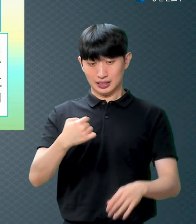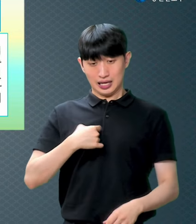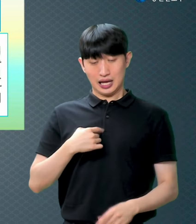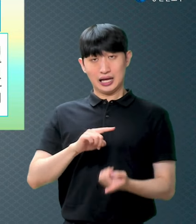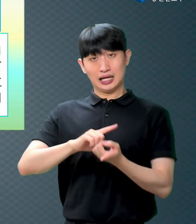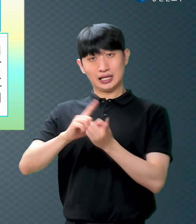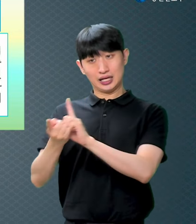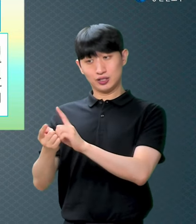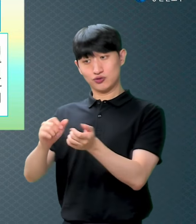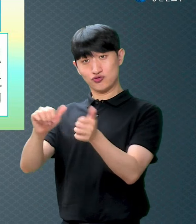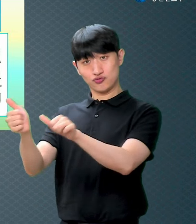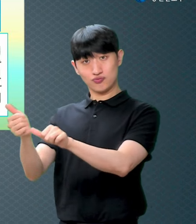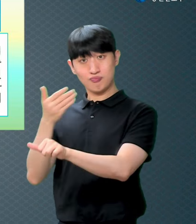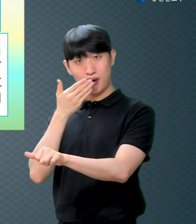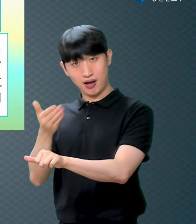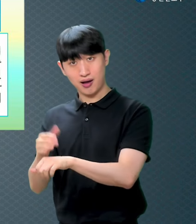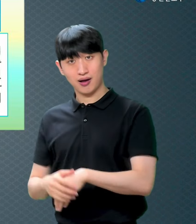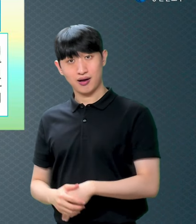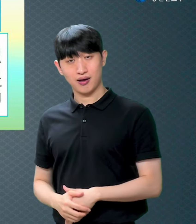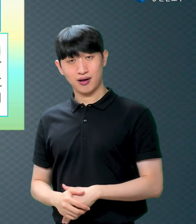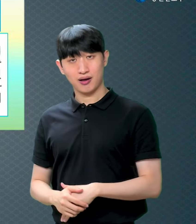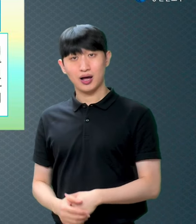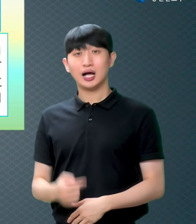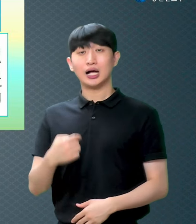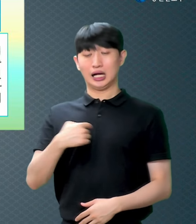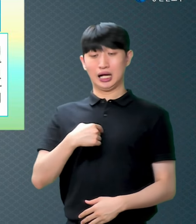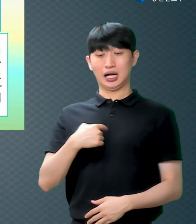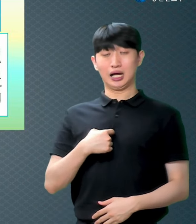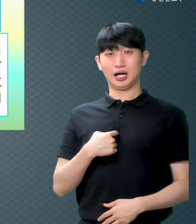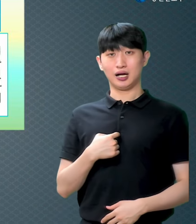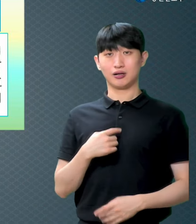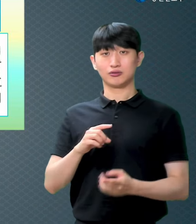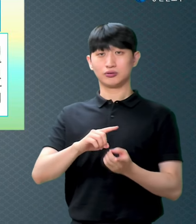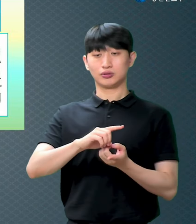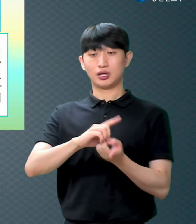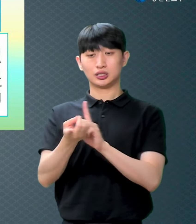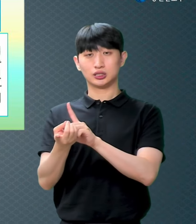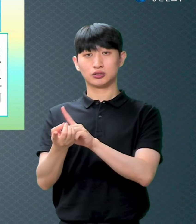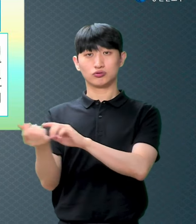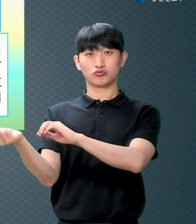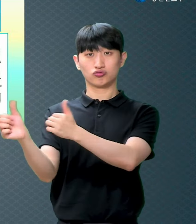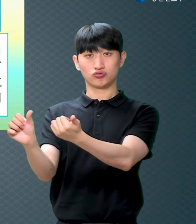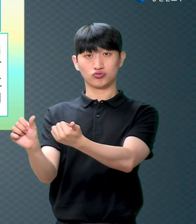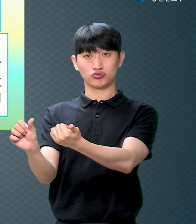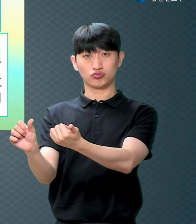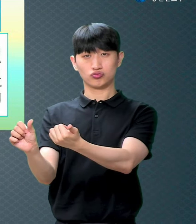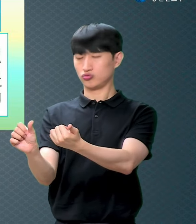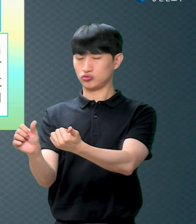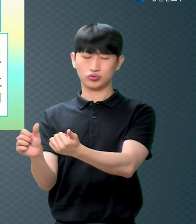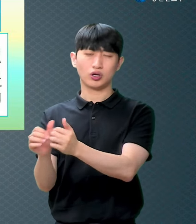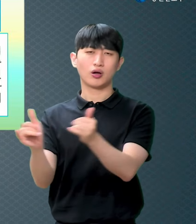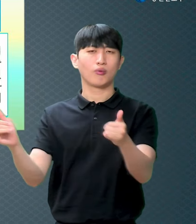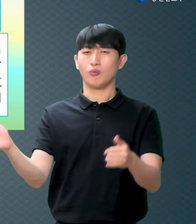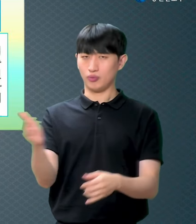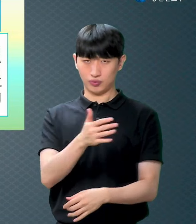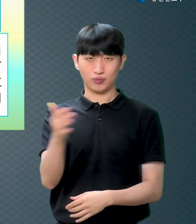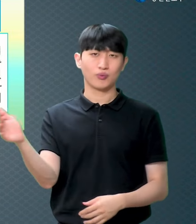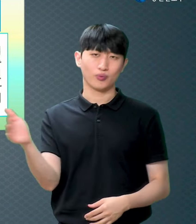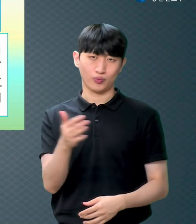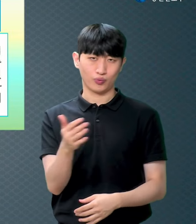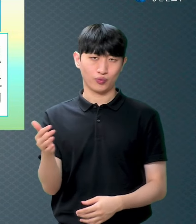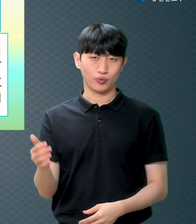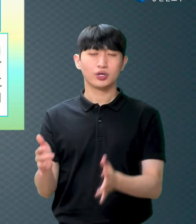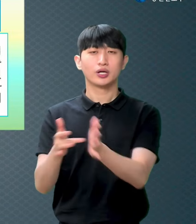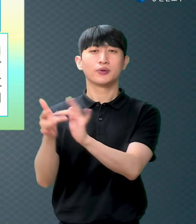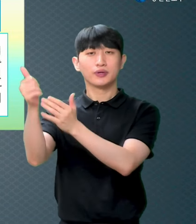이 세상에 누가 나를 대신해서 죽겠어요 예수님이 죽어주셨잖아요 모른